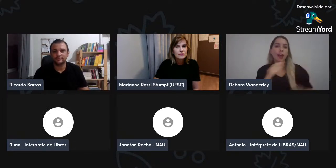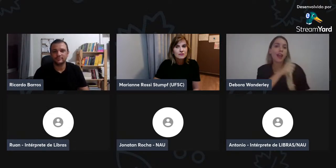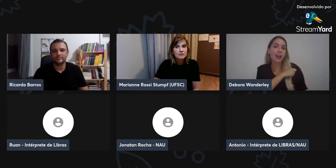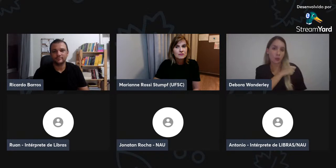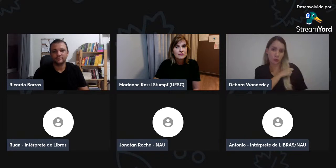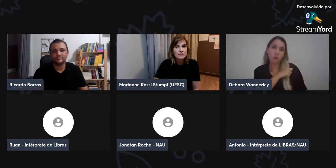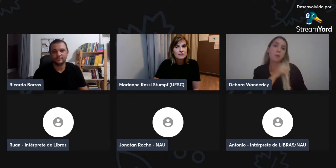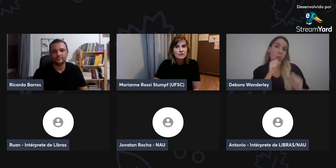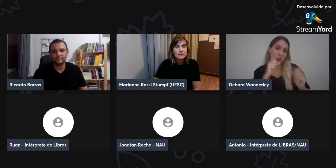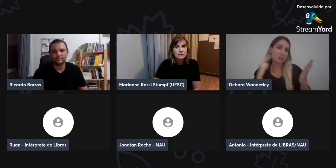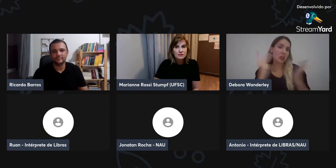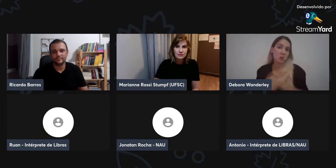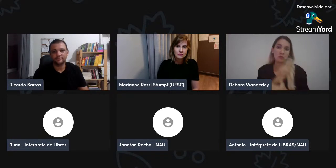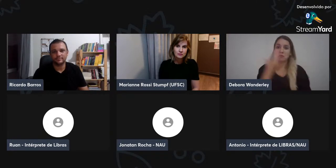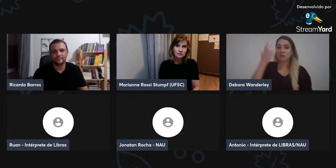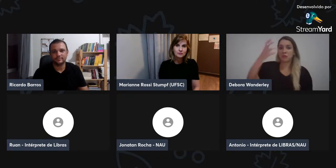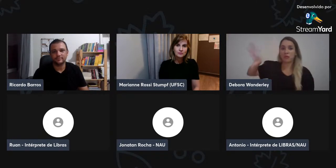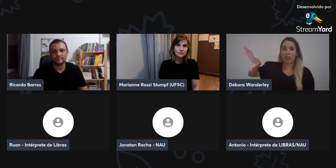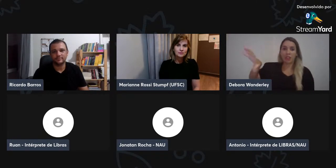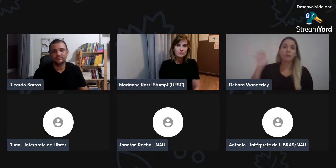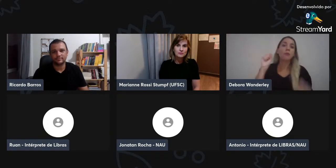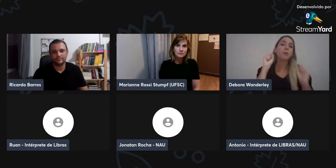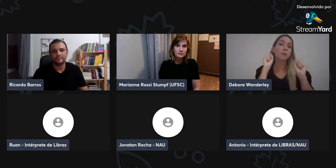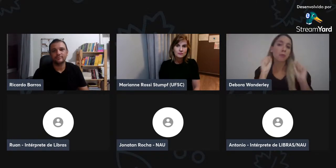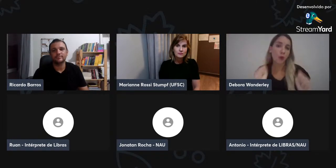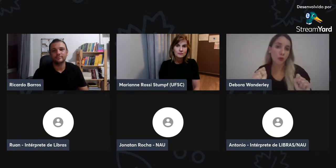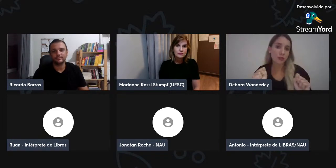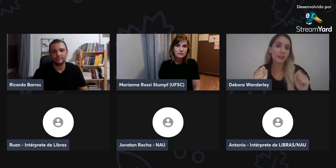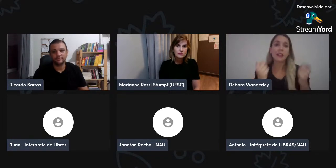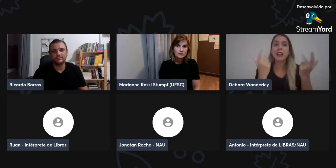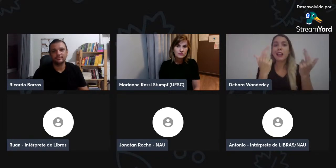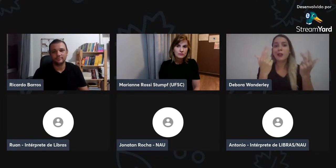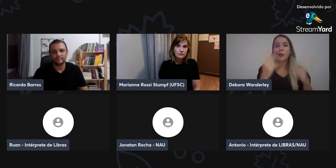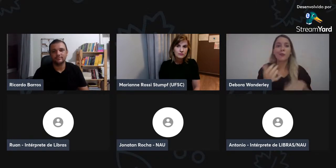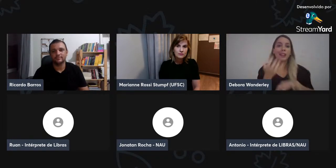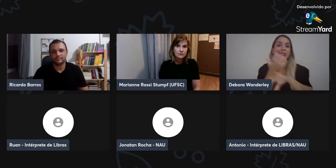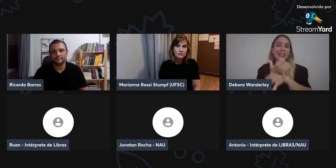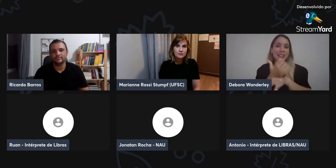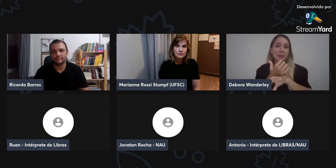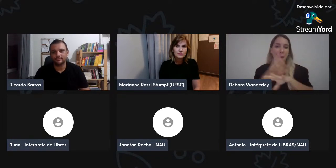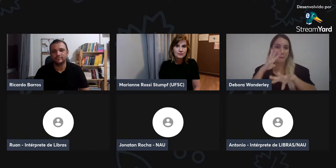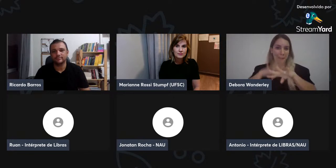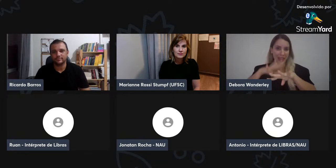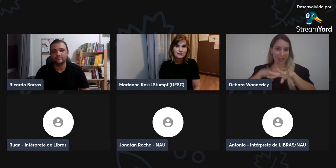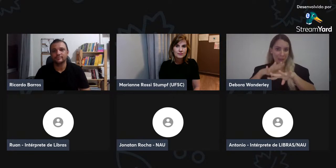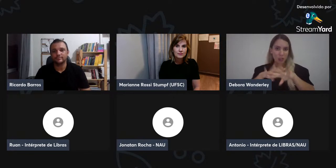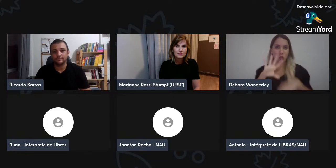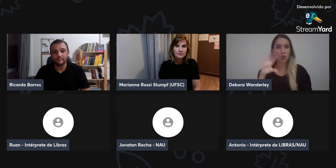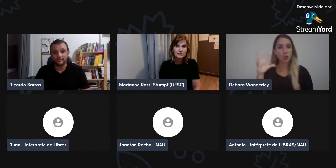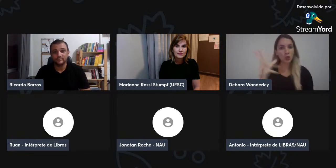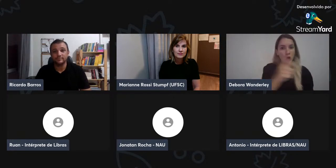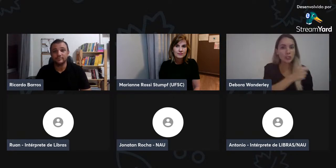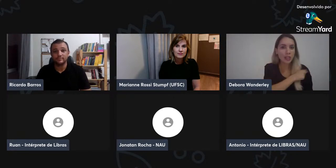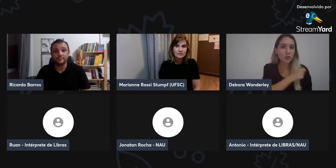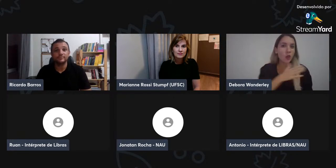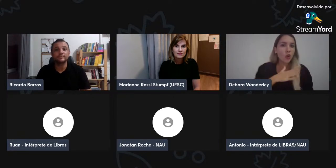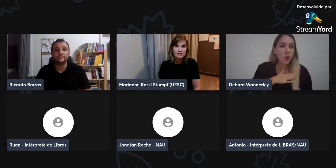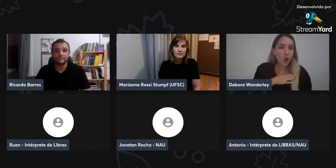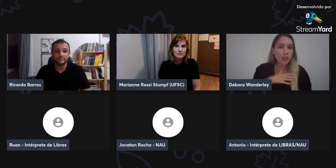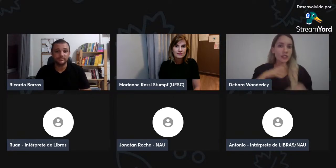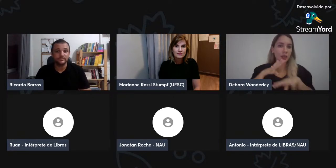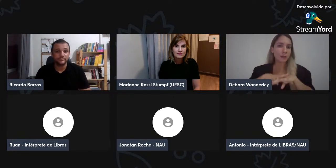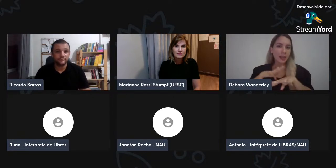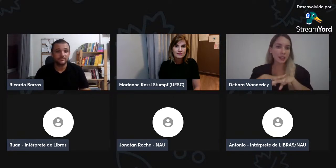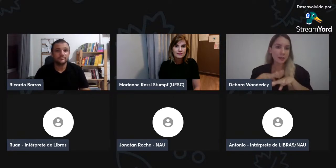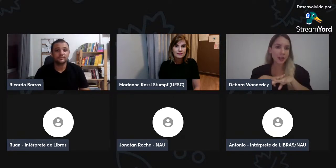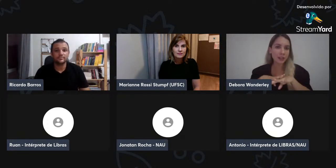escola, para apoiar os alunos da escola, porque acontece realmente, às vezes, eles não quererem, mas é igual disciplinas, por exemplo,